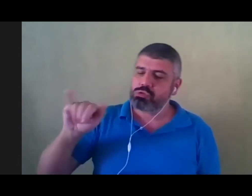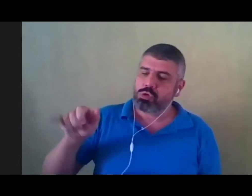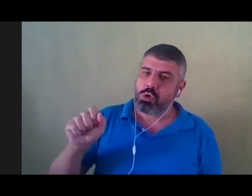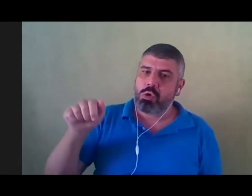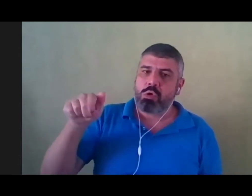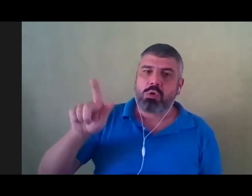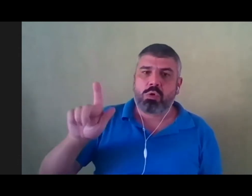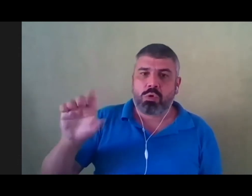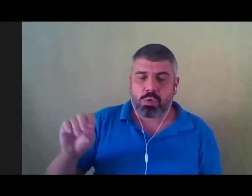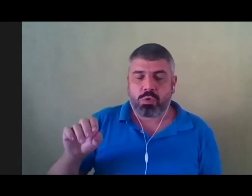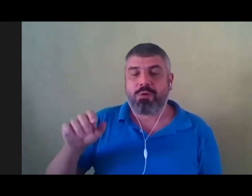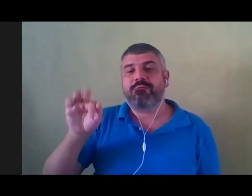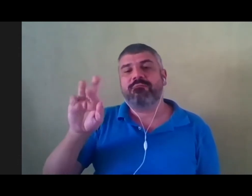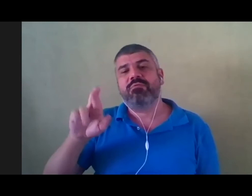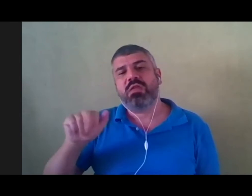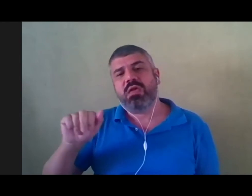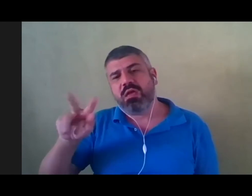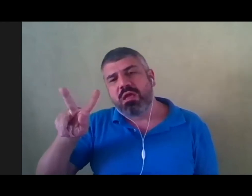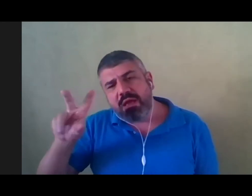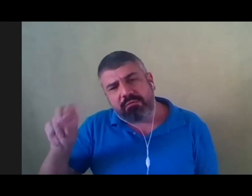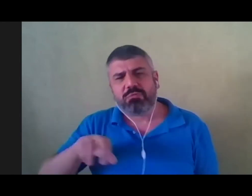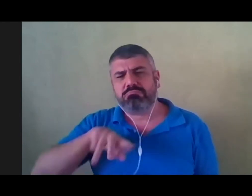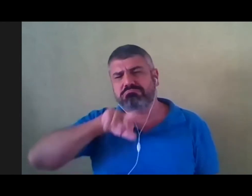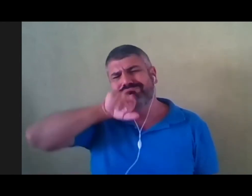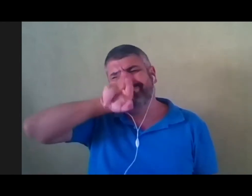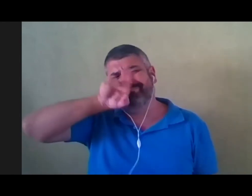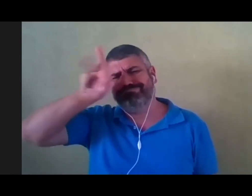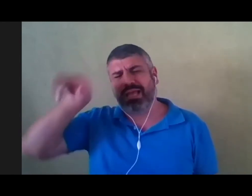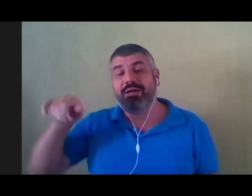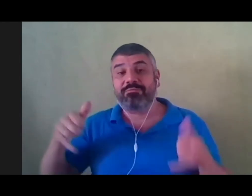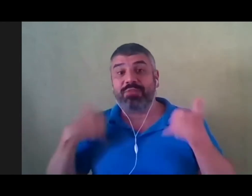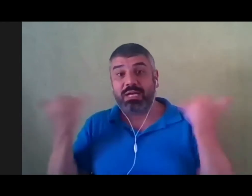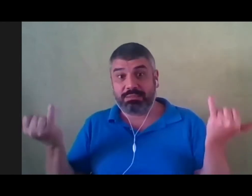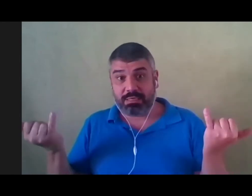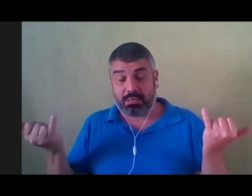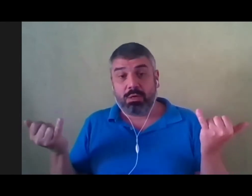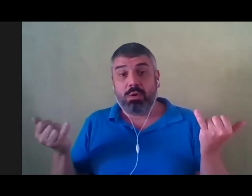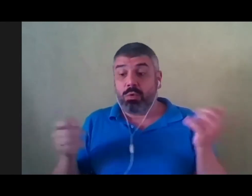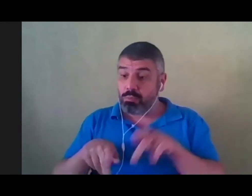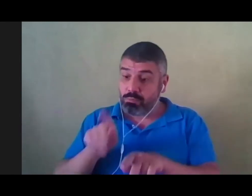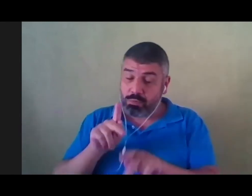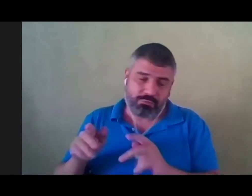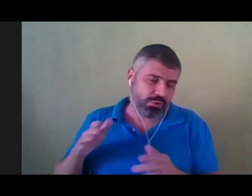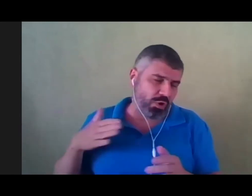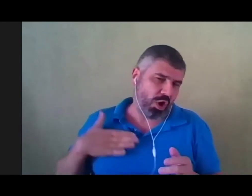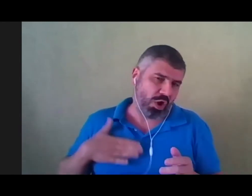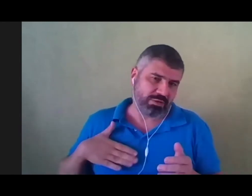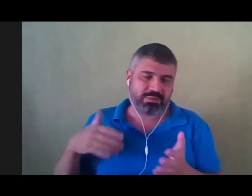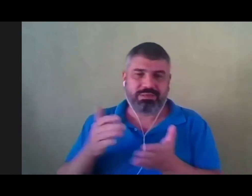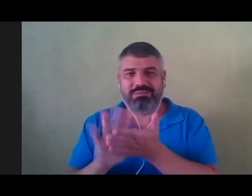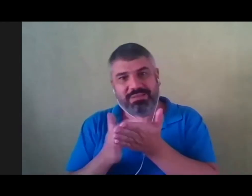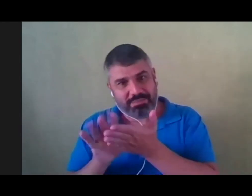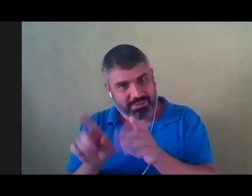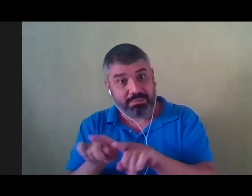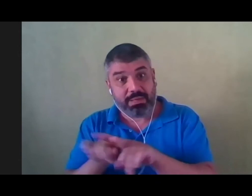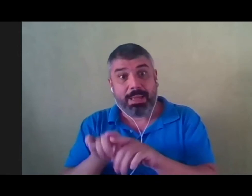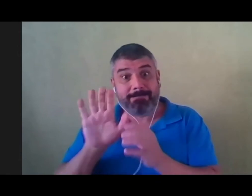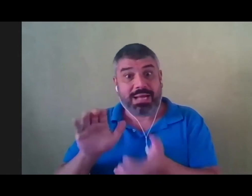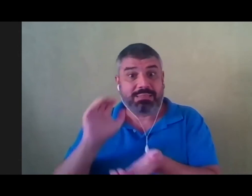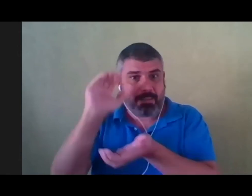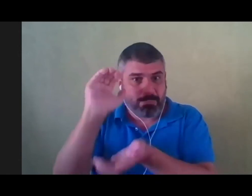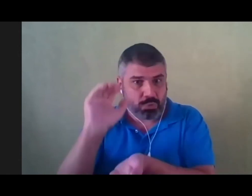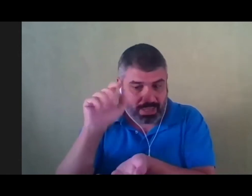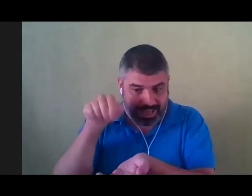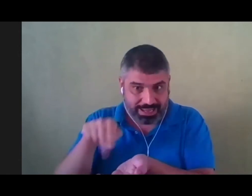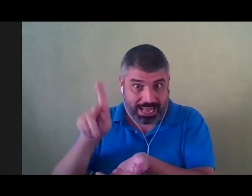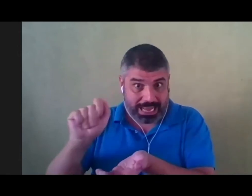Frevo e tantos outros. E o povo dança e curte. E o samba então? Mas a boneca Calunga só